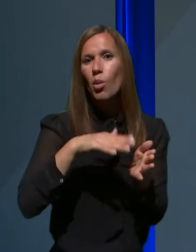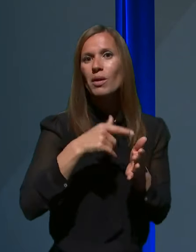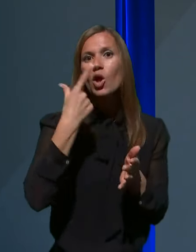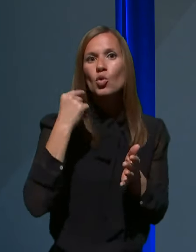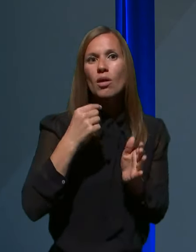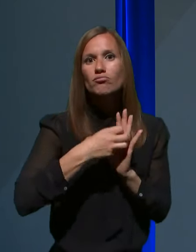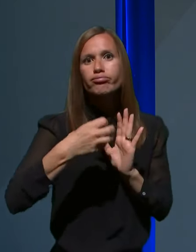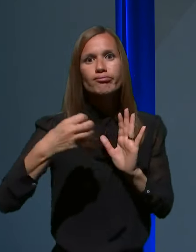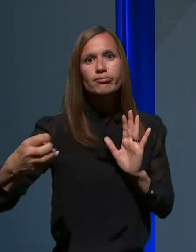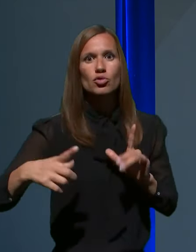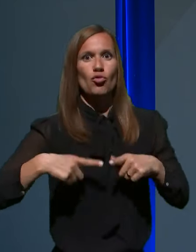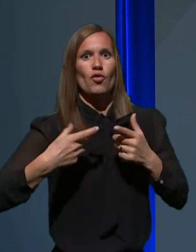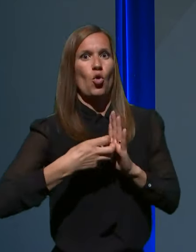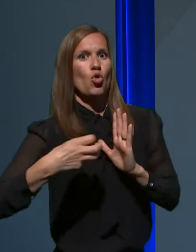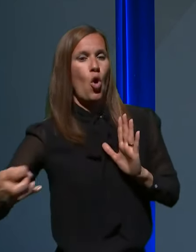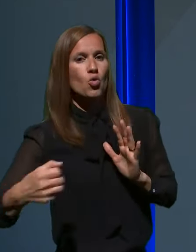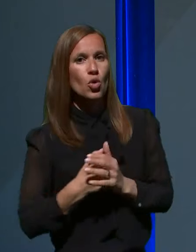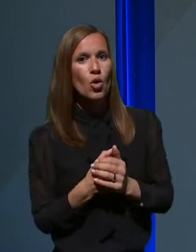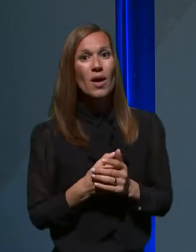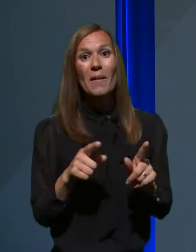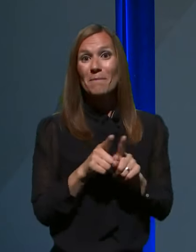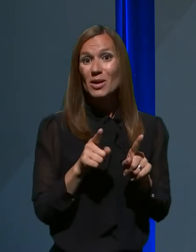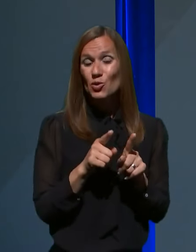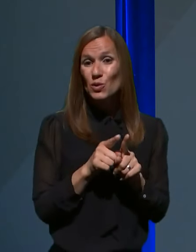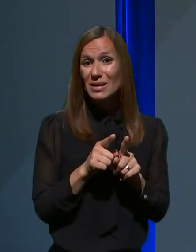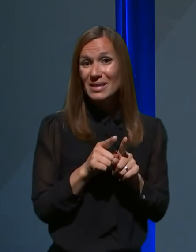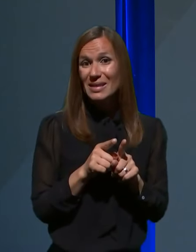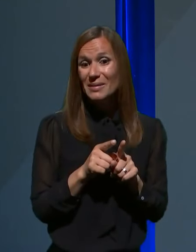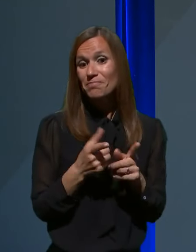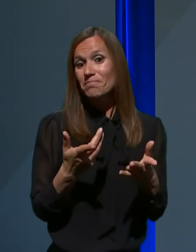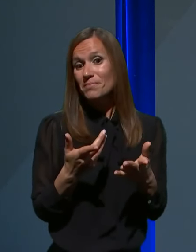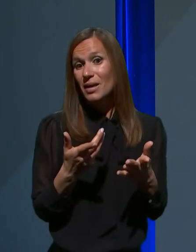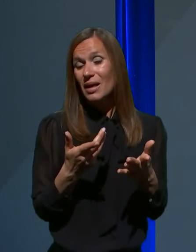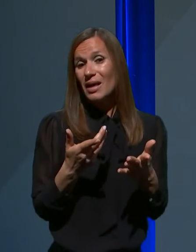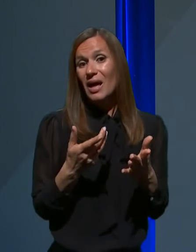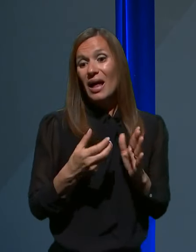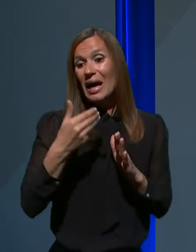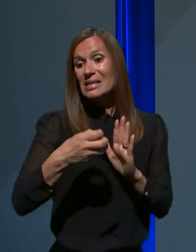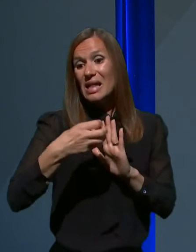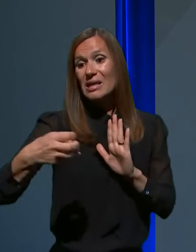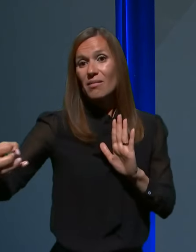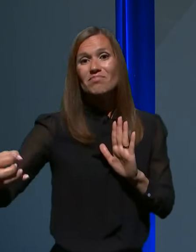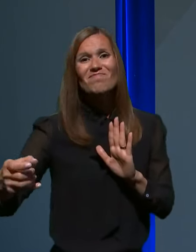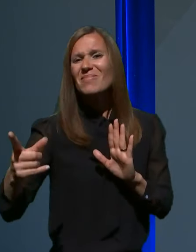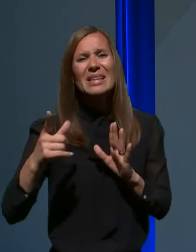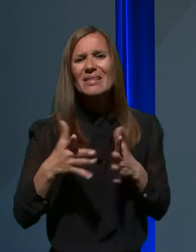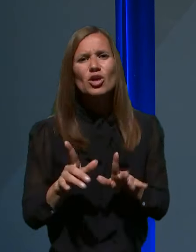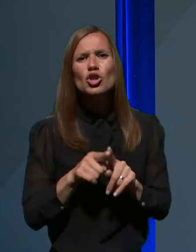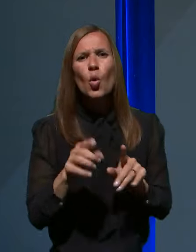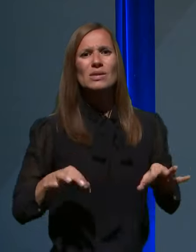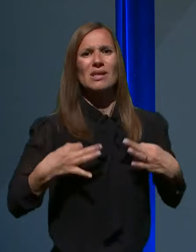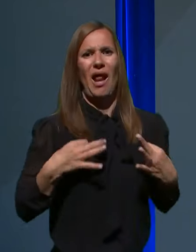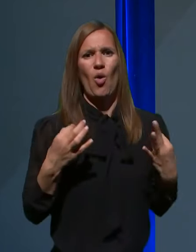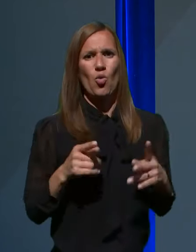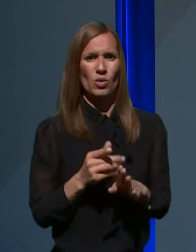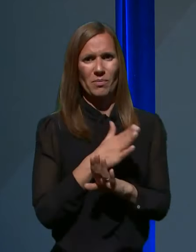letih bolj zdravi, kot smo bili prej. Se pravi, pridruženih bolezni je veliko. Kar pomeni, da bi morali